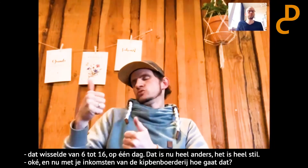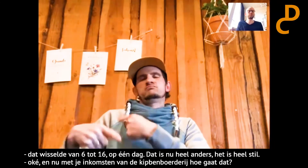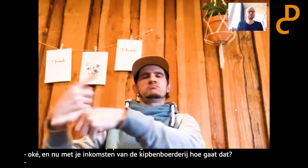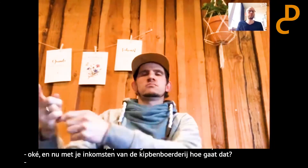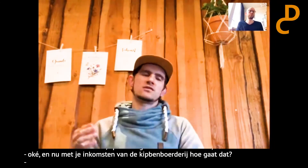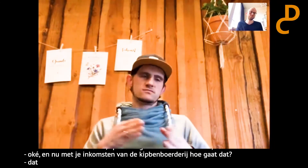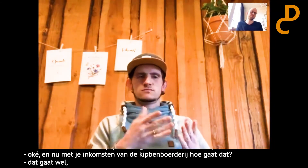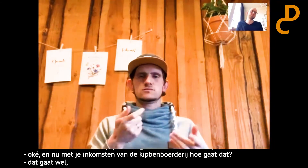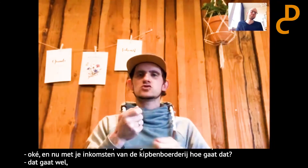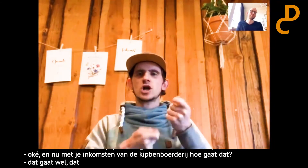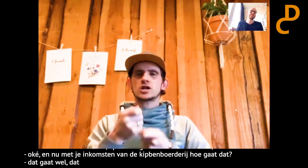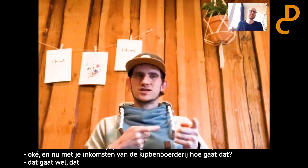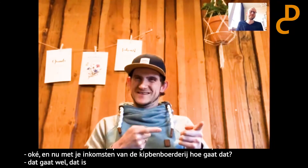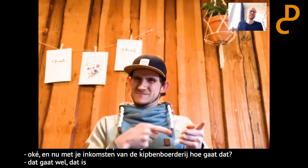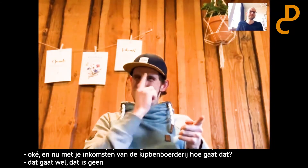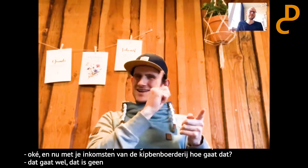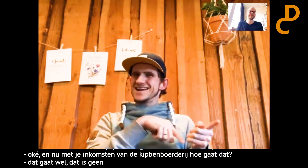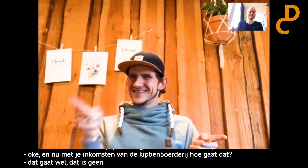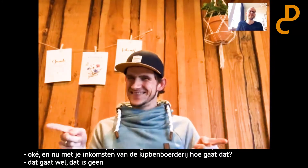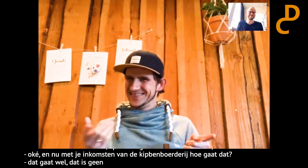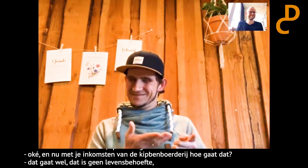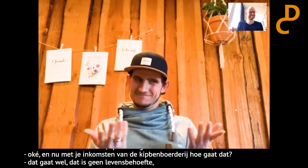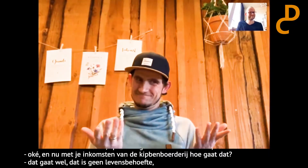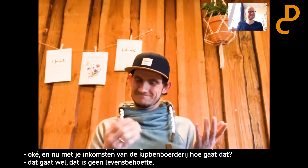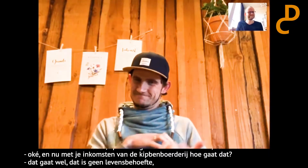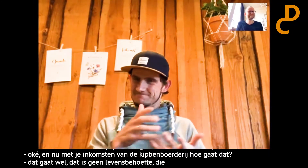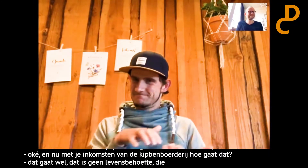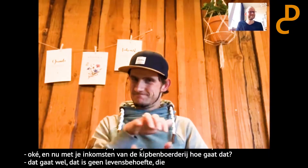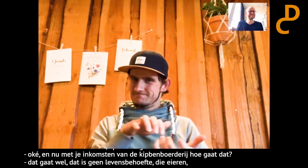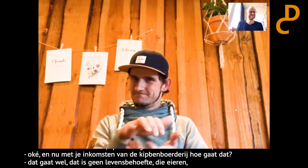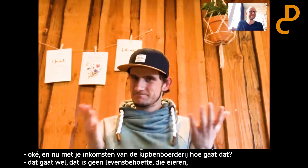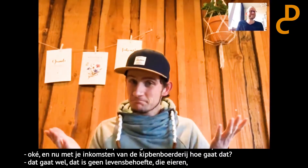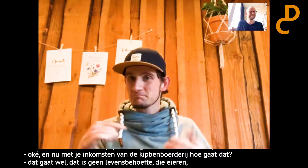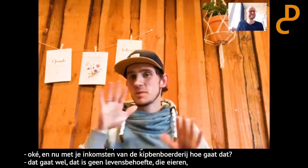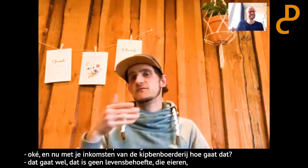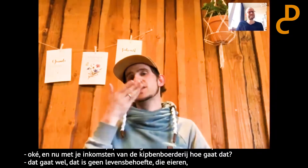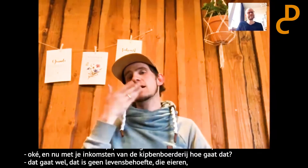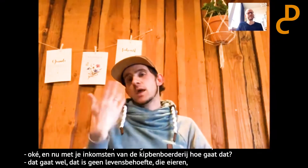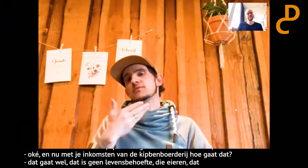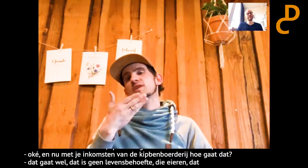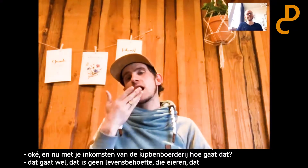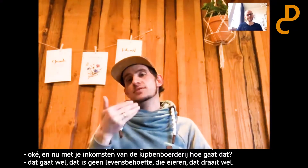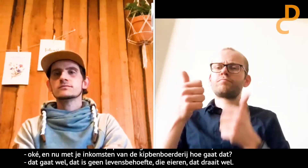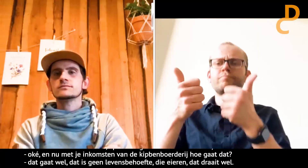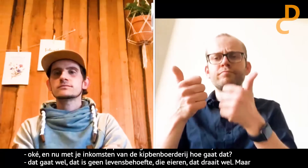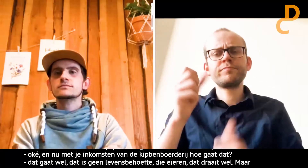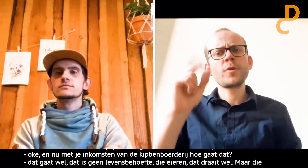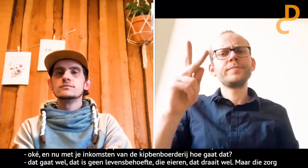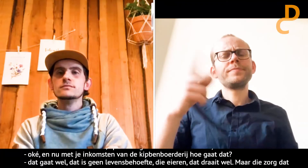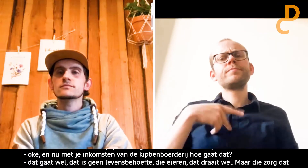Dus dat komt wel goed, dat draait wel. Maar ja, die zorg, dat maakt me dan lastiger hoor, dat de crisis daarvoor doet. Weet je, daar heb